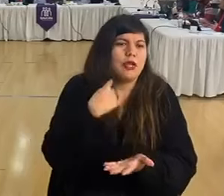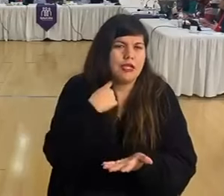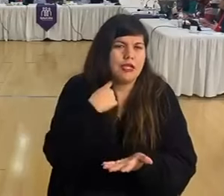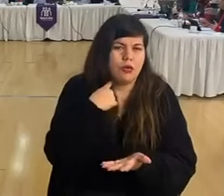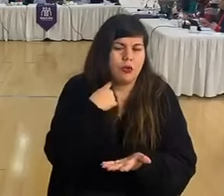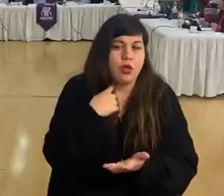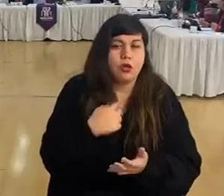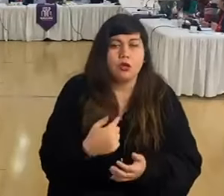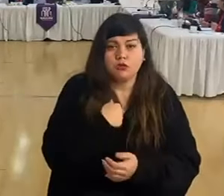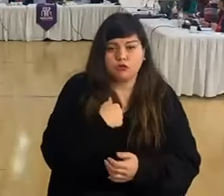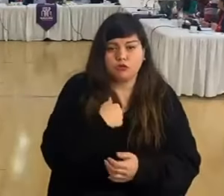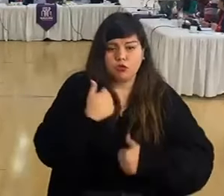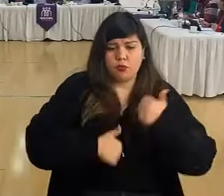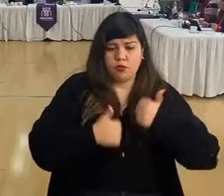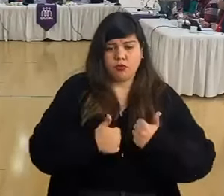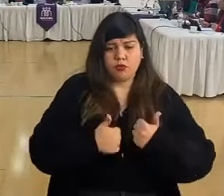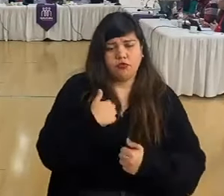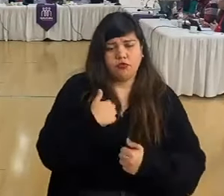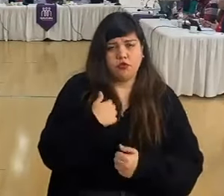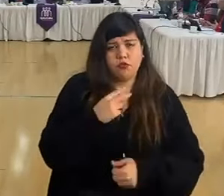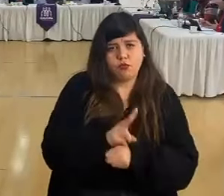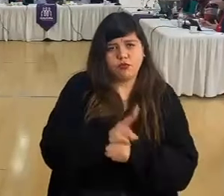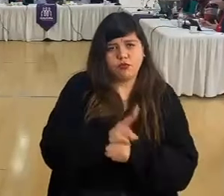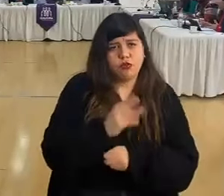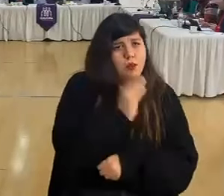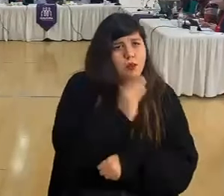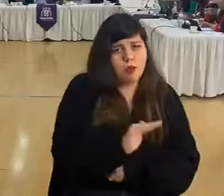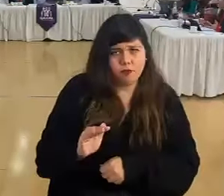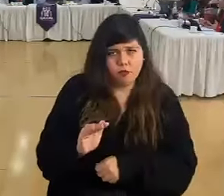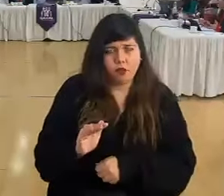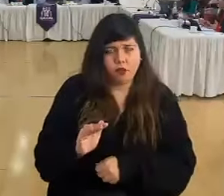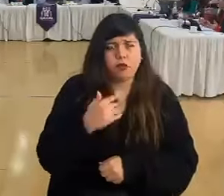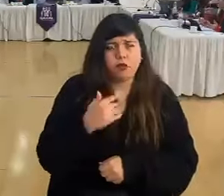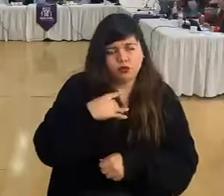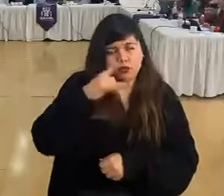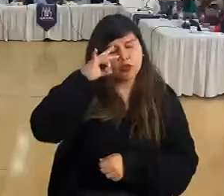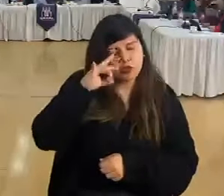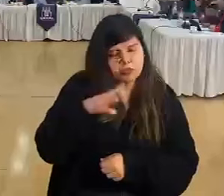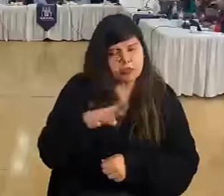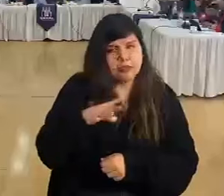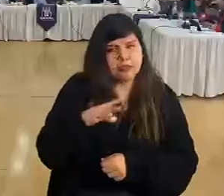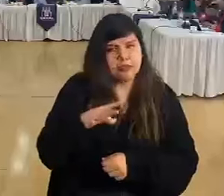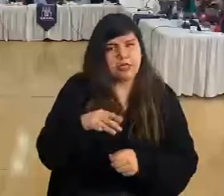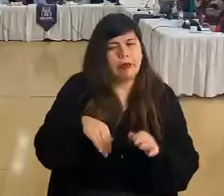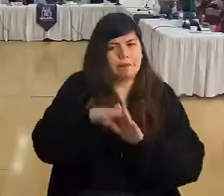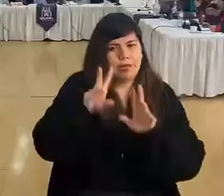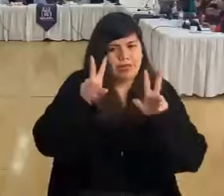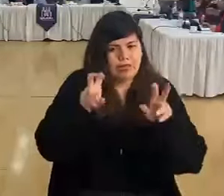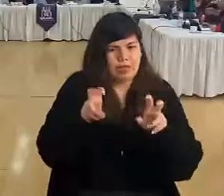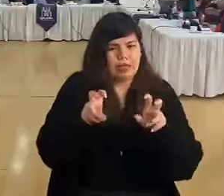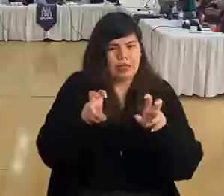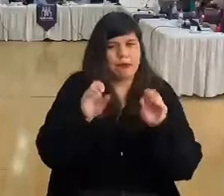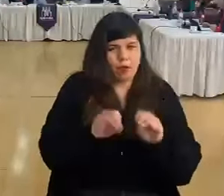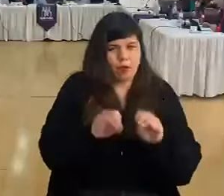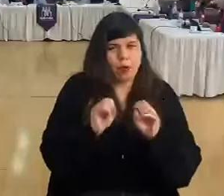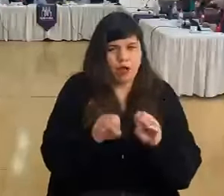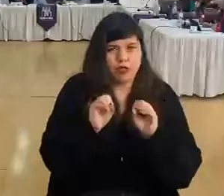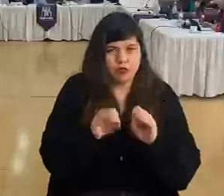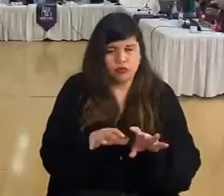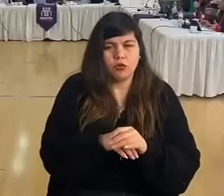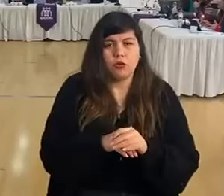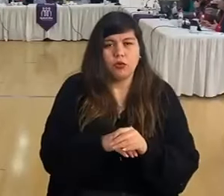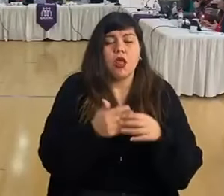Bueno, yo de profesión soy educada de párvulo, me manejo más en el tema de educación,